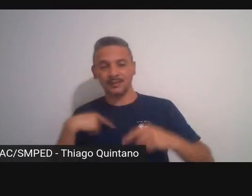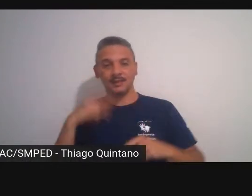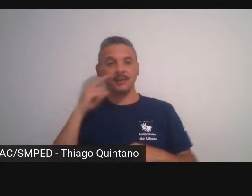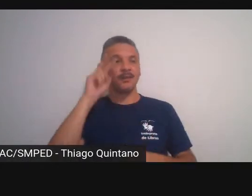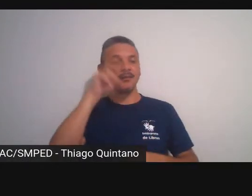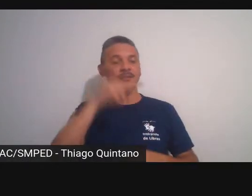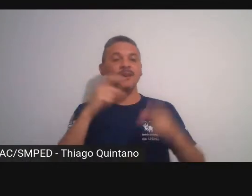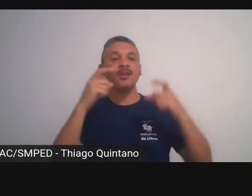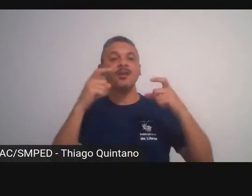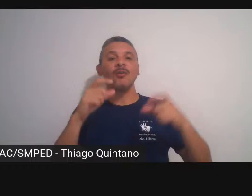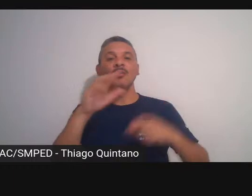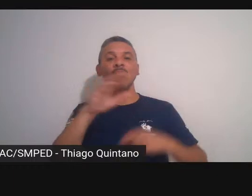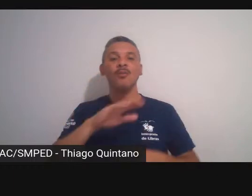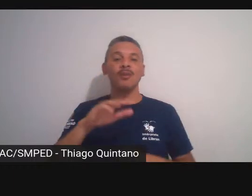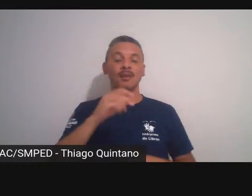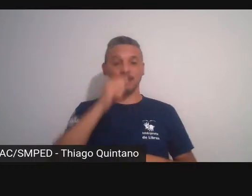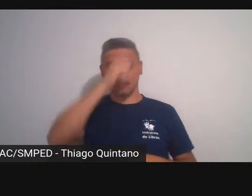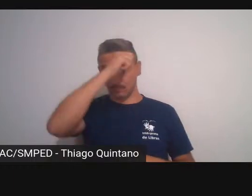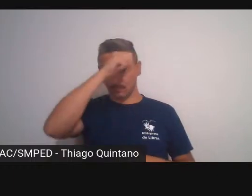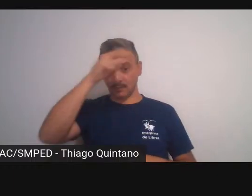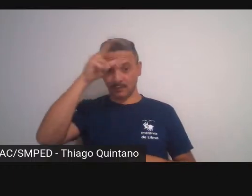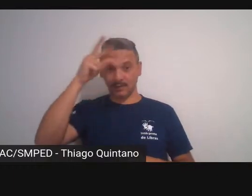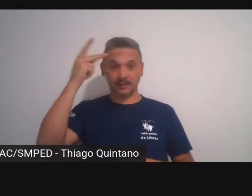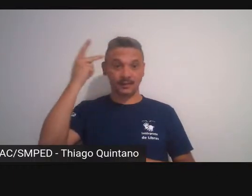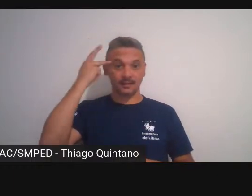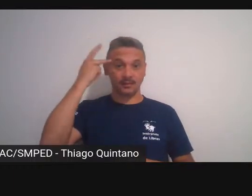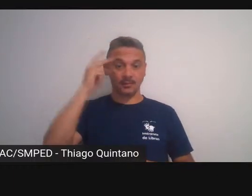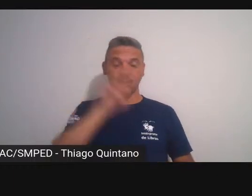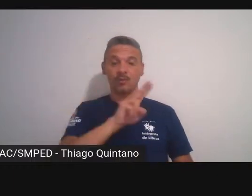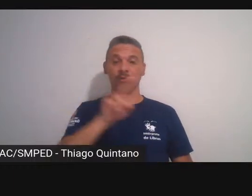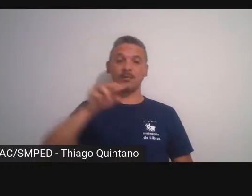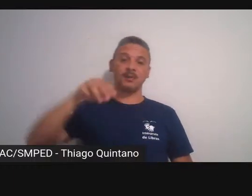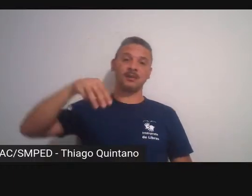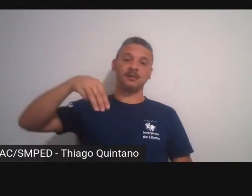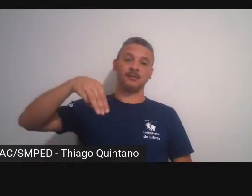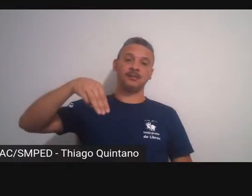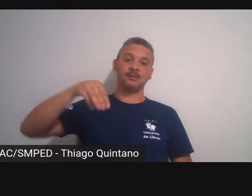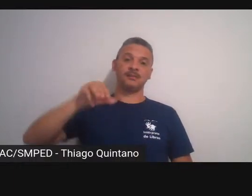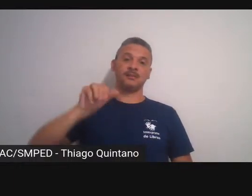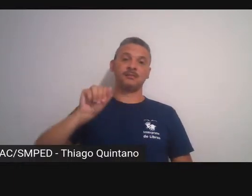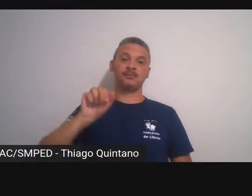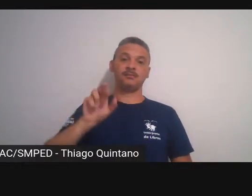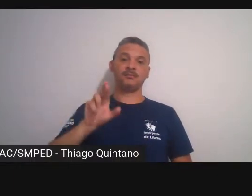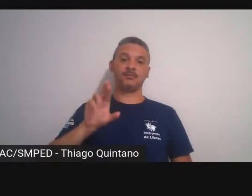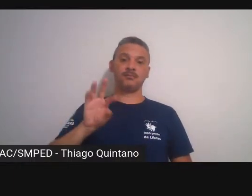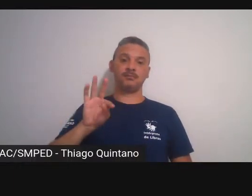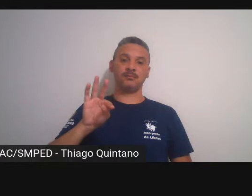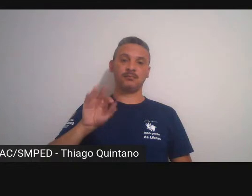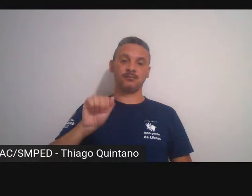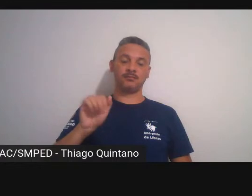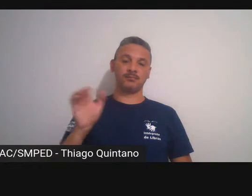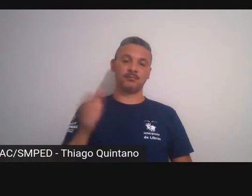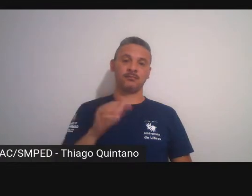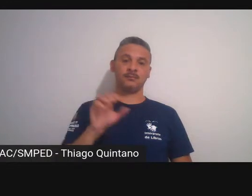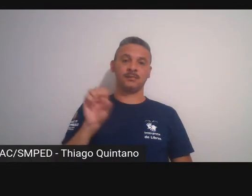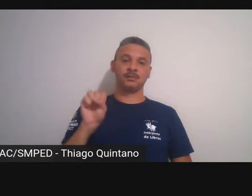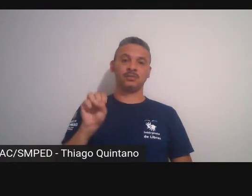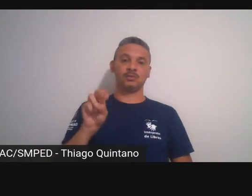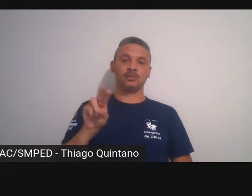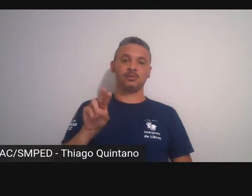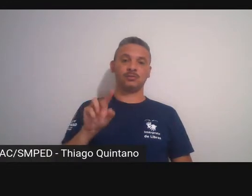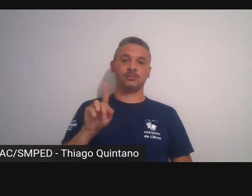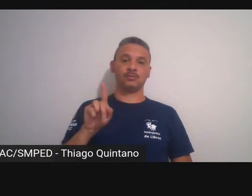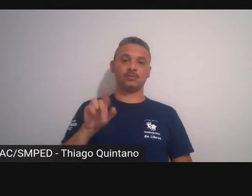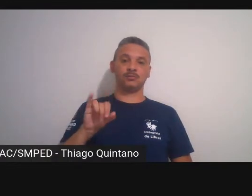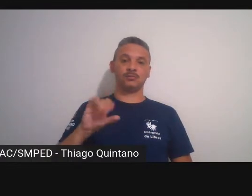gabinete da então prefeita de São Paulo Marta Suplicy e nesse gabinete que eu estava fotografando mas